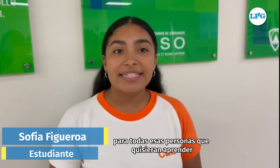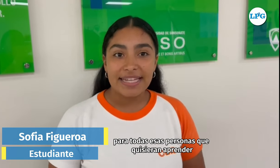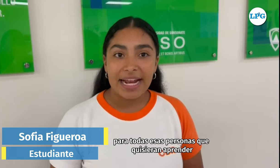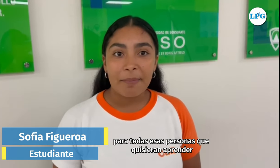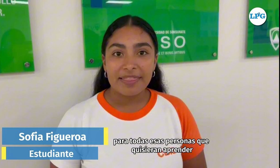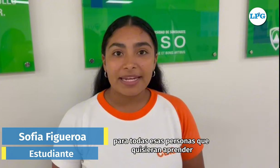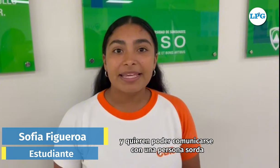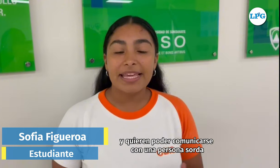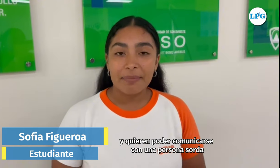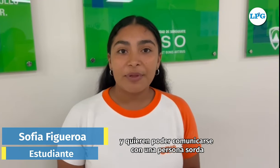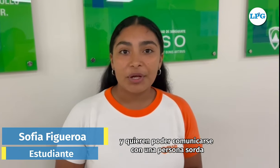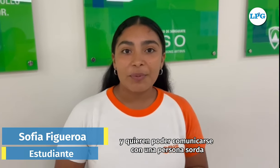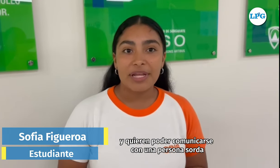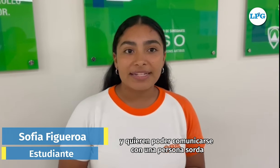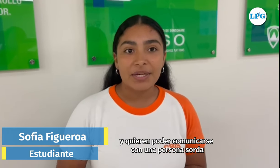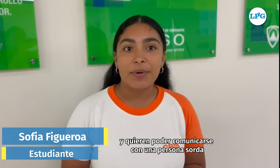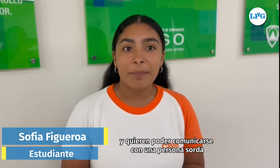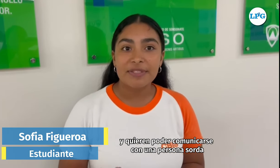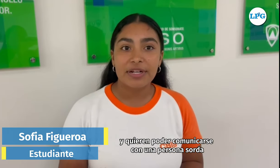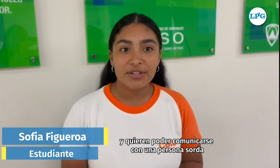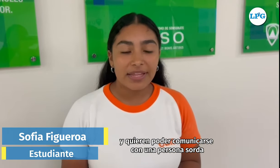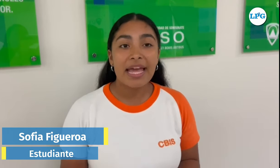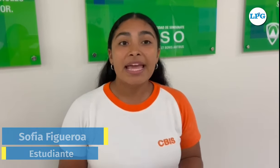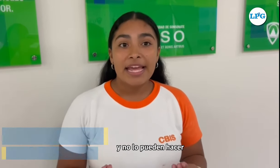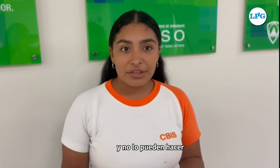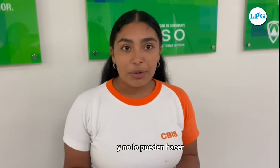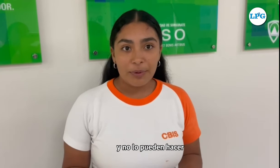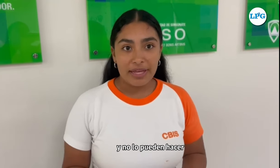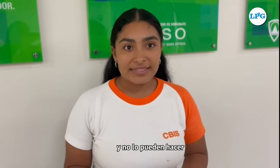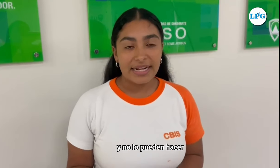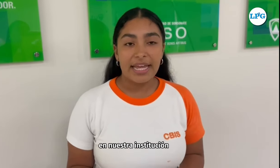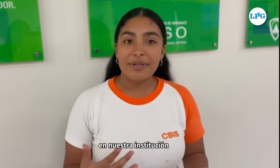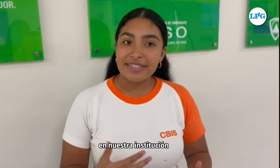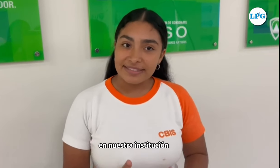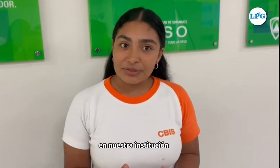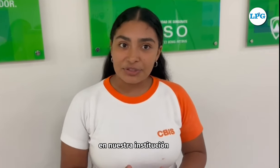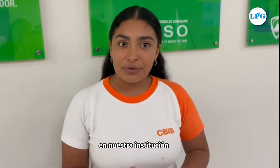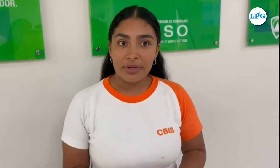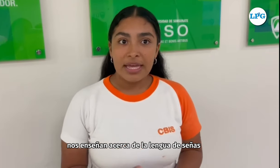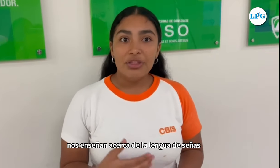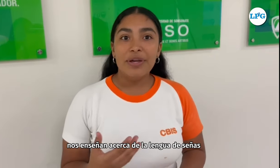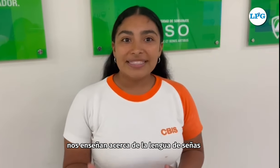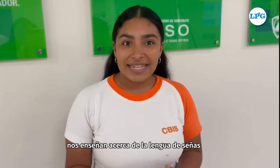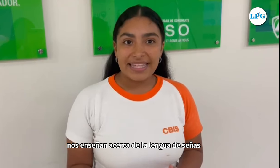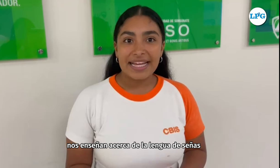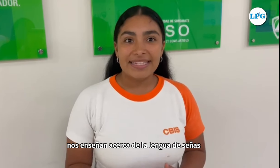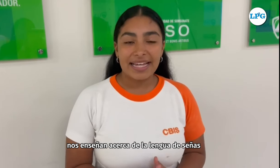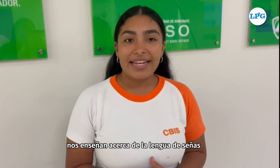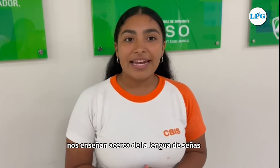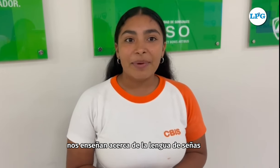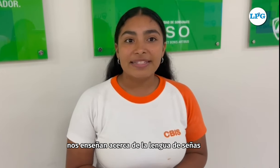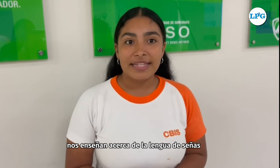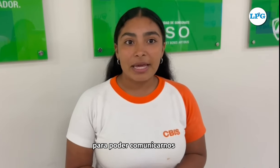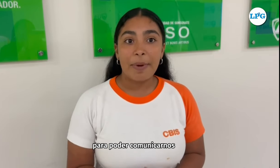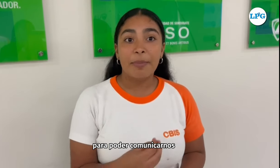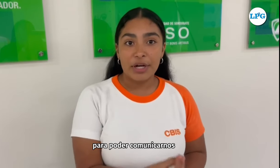quisieran aprender y quieren poder comunicarse con unas personas sordas y no lo pueden hacer. En nuestra institución nos enseñan acerca de la lengua de señas para poder